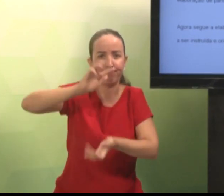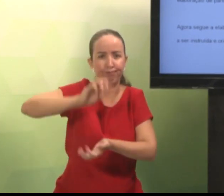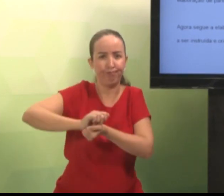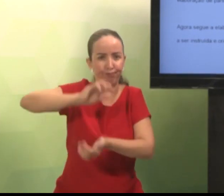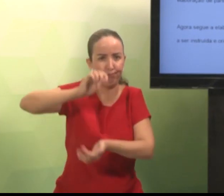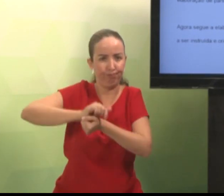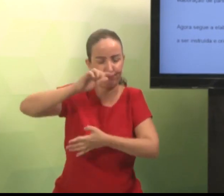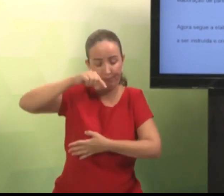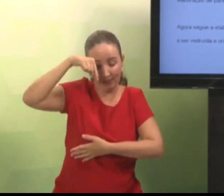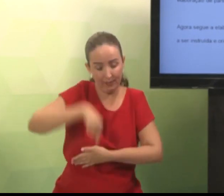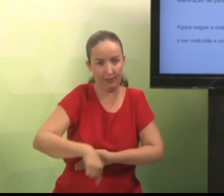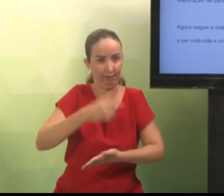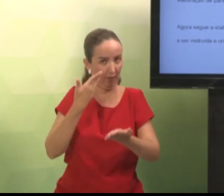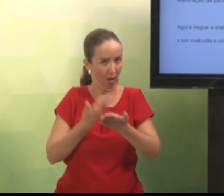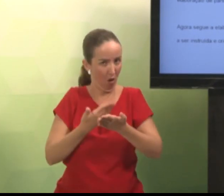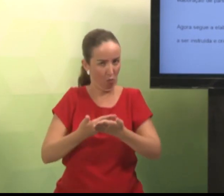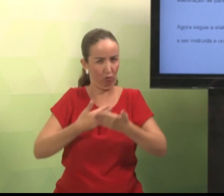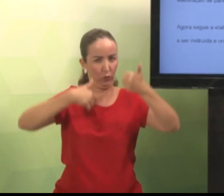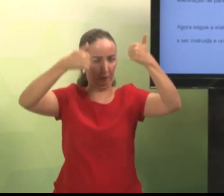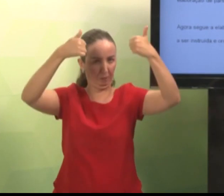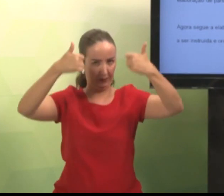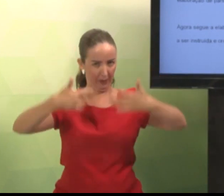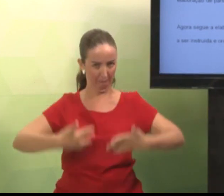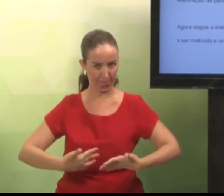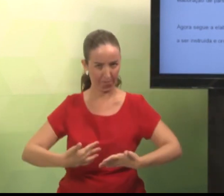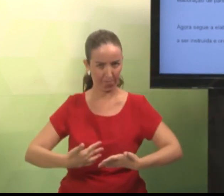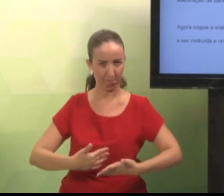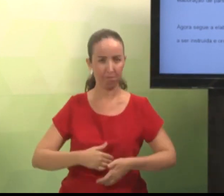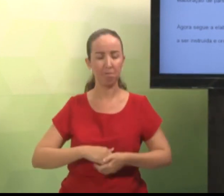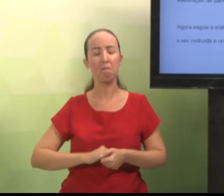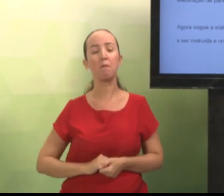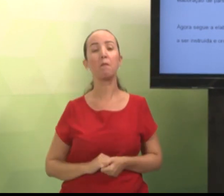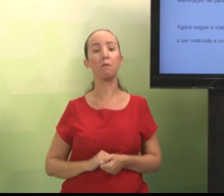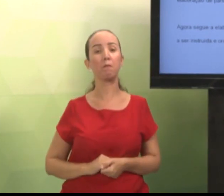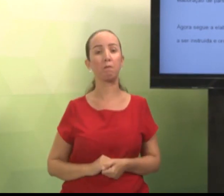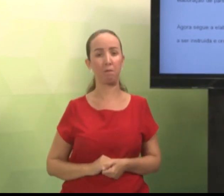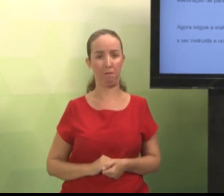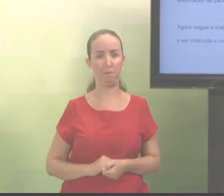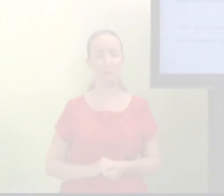à redação. Esse é o objetivo dessa aula, que explicarei.